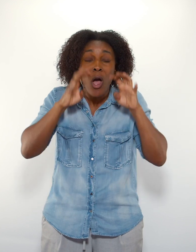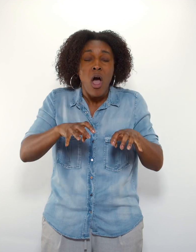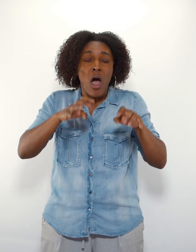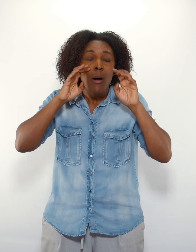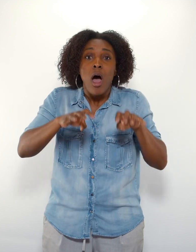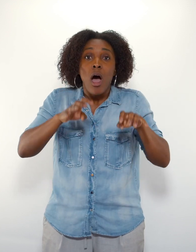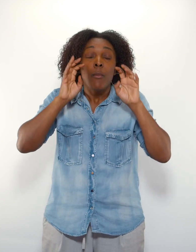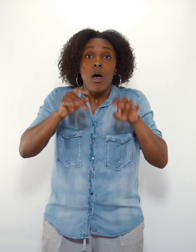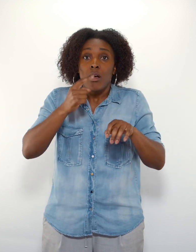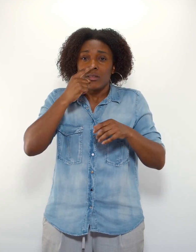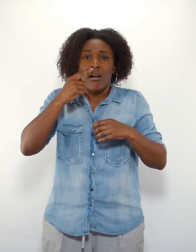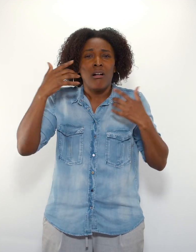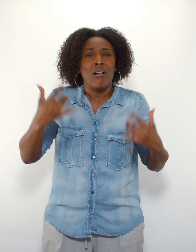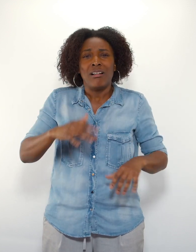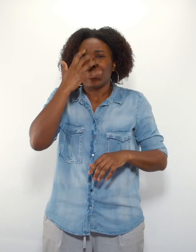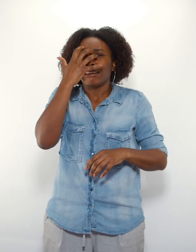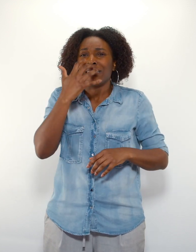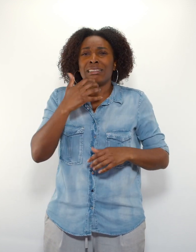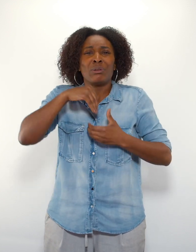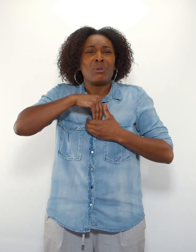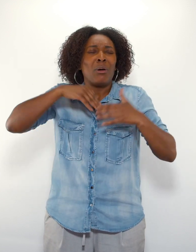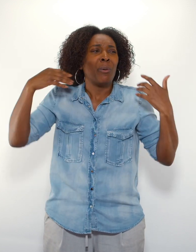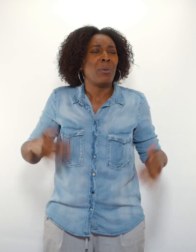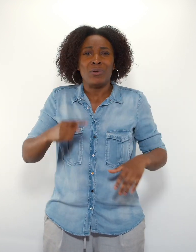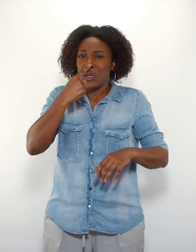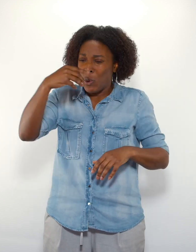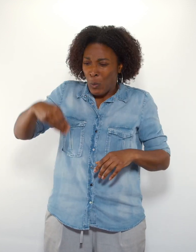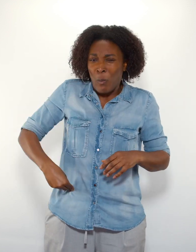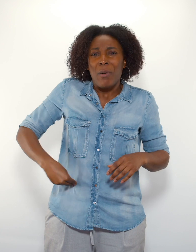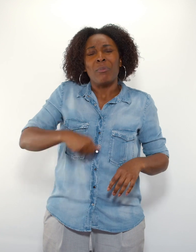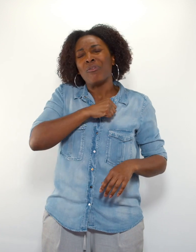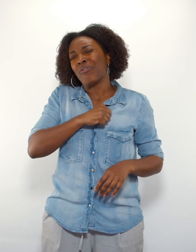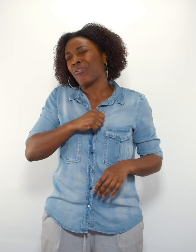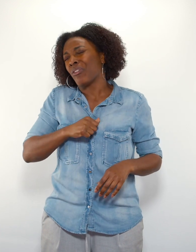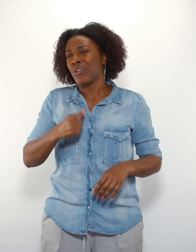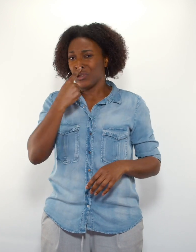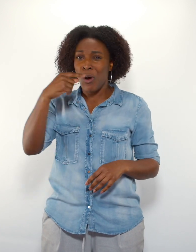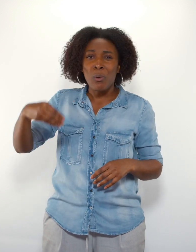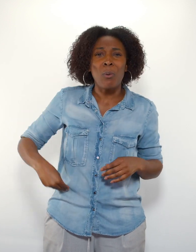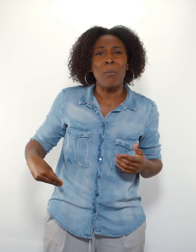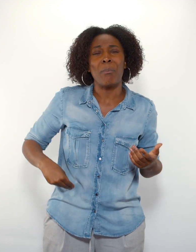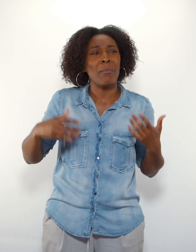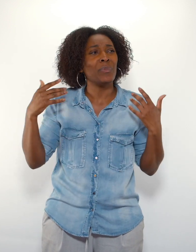commencé à ressentir une profonde tristesse et une profonde culpabilité. Je me sentais coupable, je me sentais comme